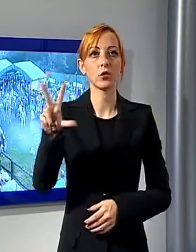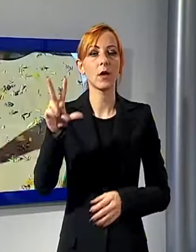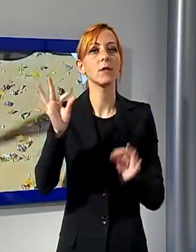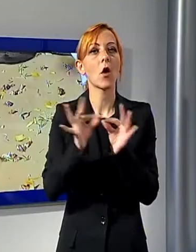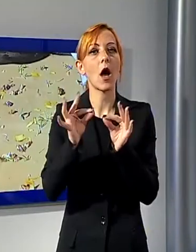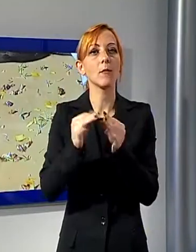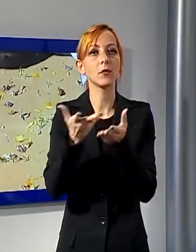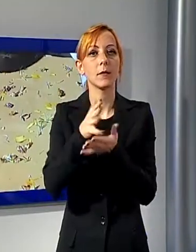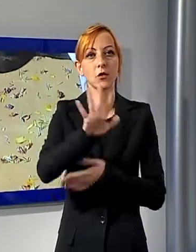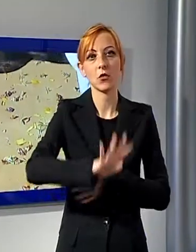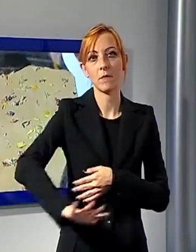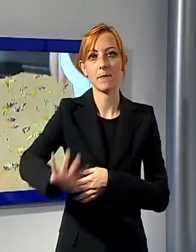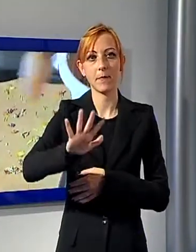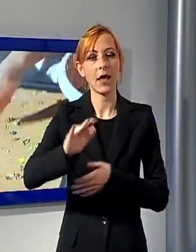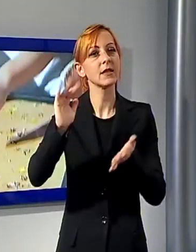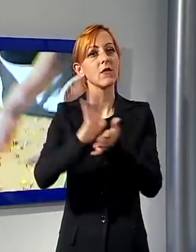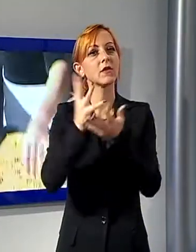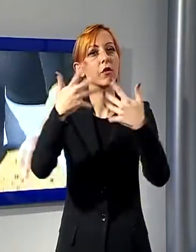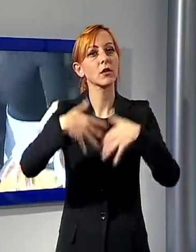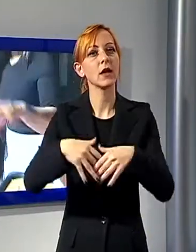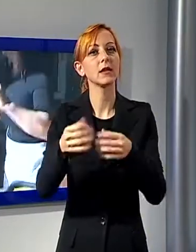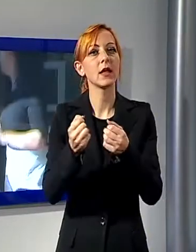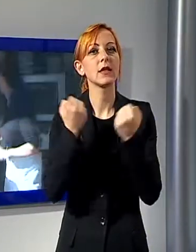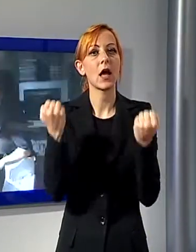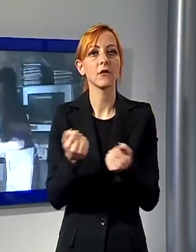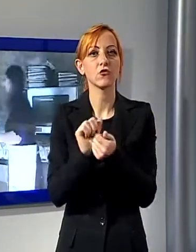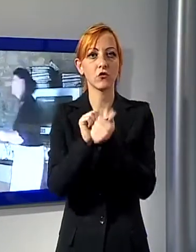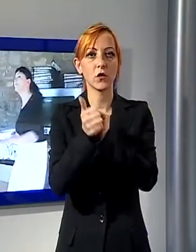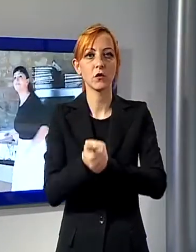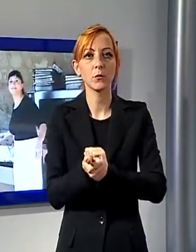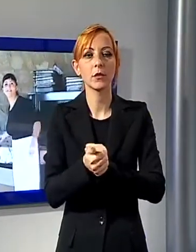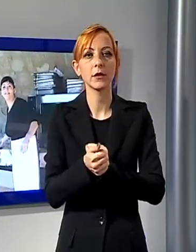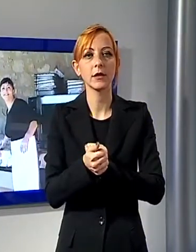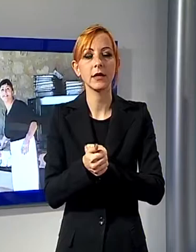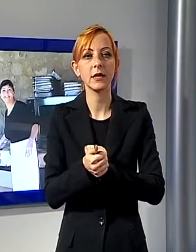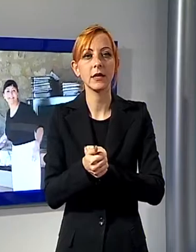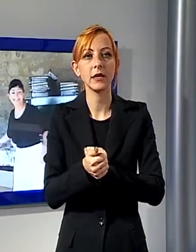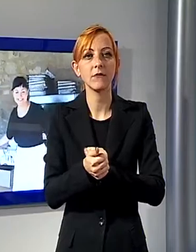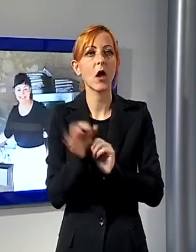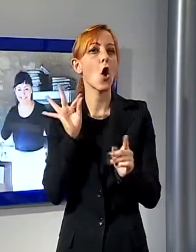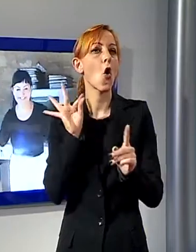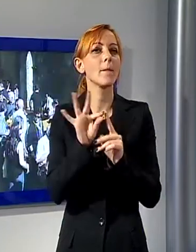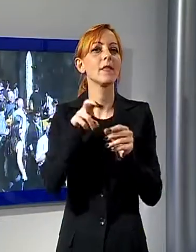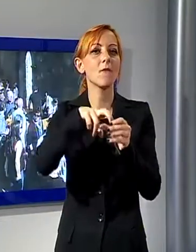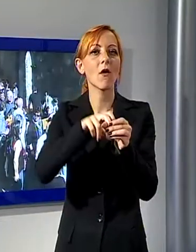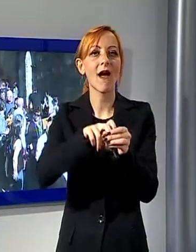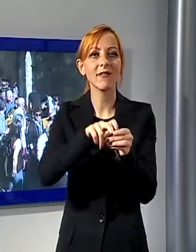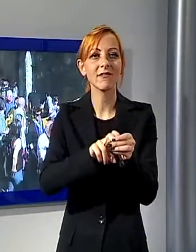La festa organizzata dalla locale associazione sportiva ricreativa è dedicata alla castagna e ai suoi derivati. La